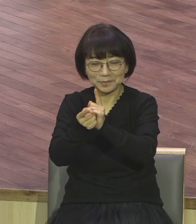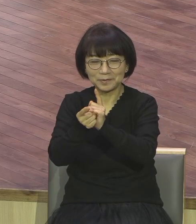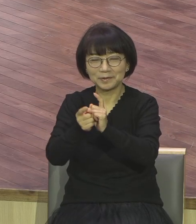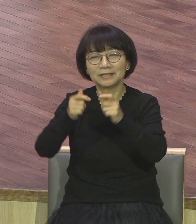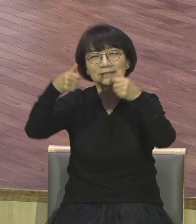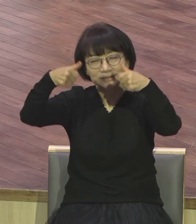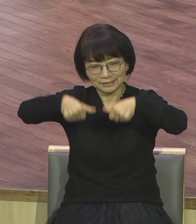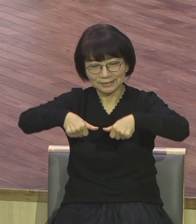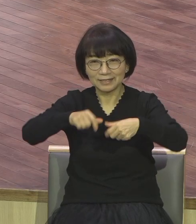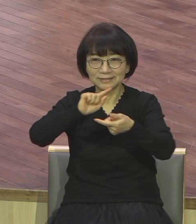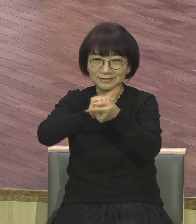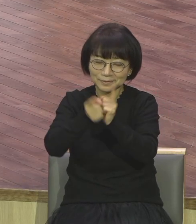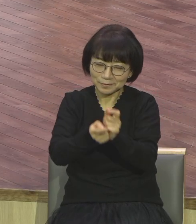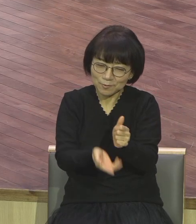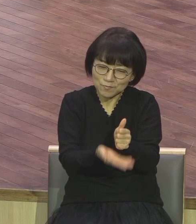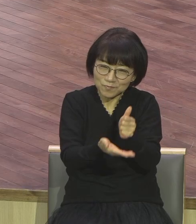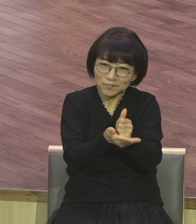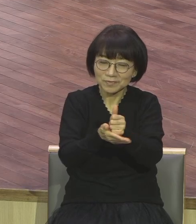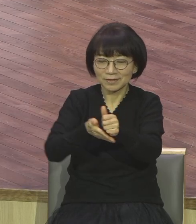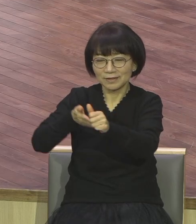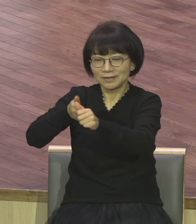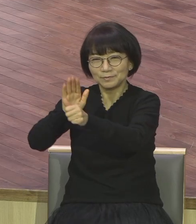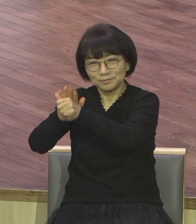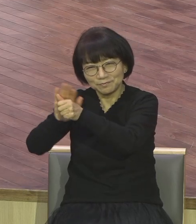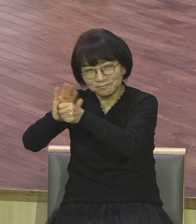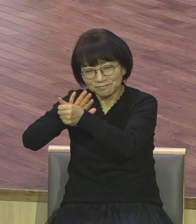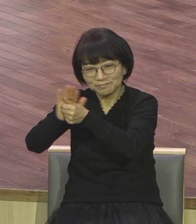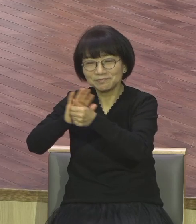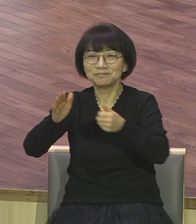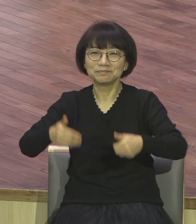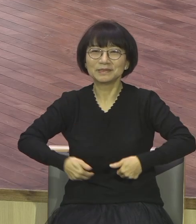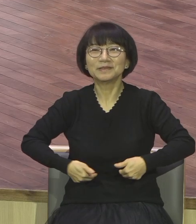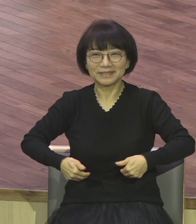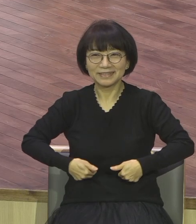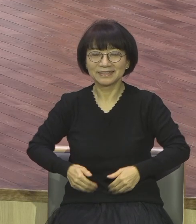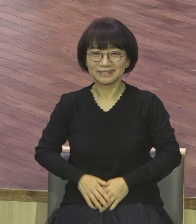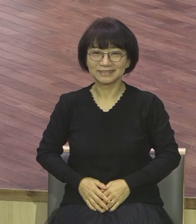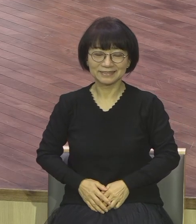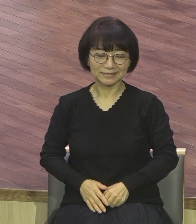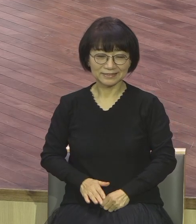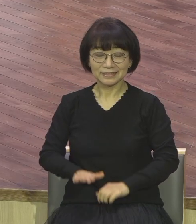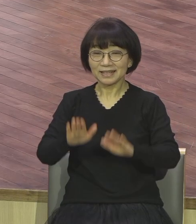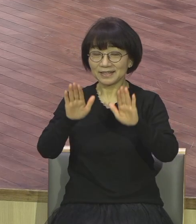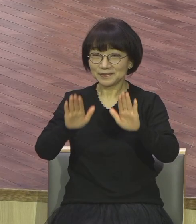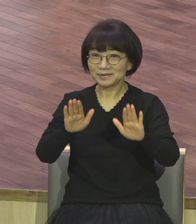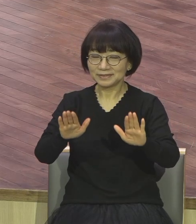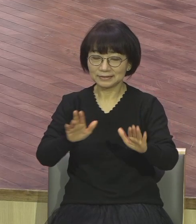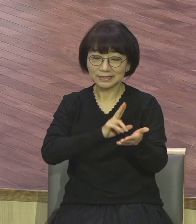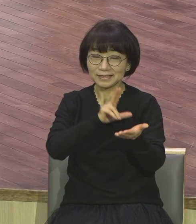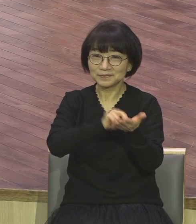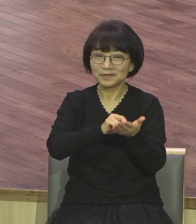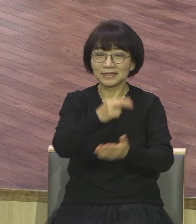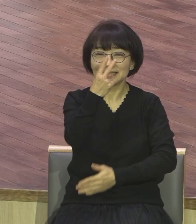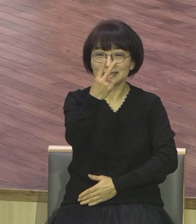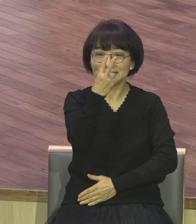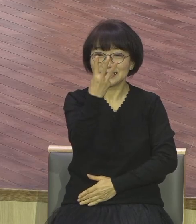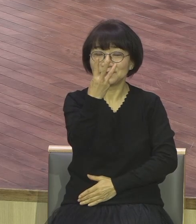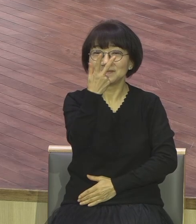격려하고 또 건면하는 거 중요합니다. 이것들은 말씀 가지고 237 파수꾼이라는 제모로